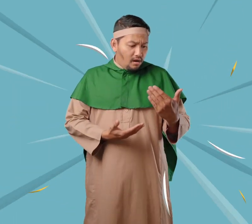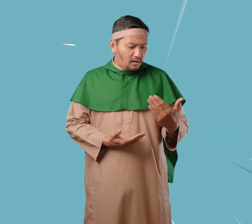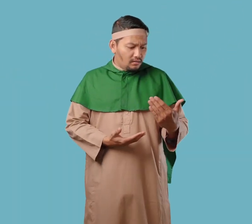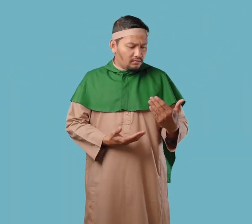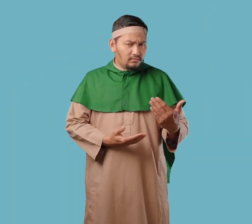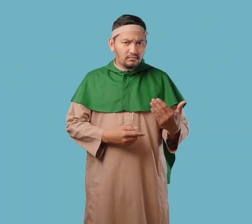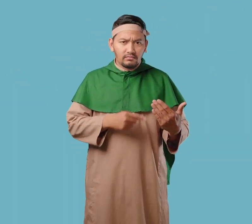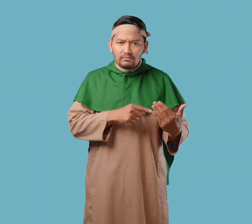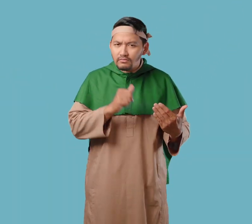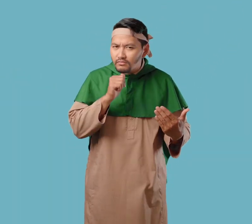bernama Muhammad